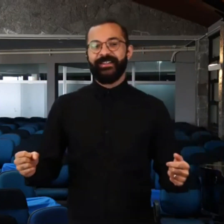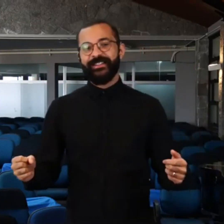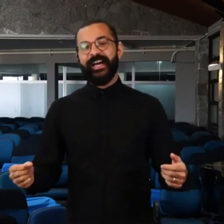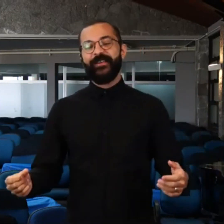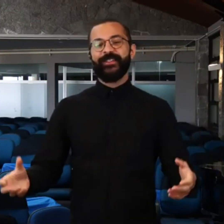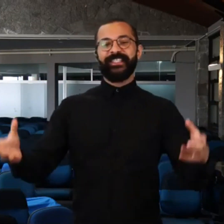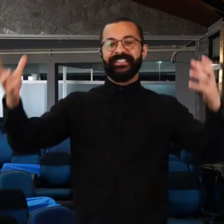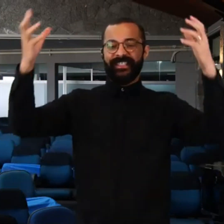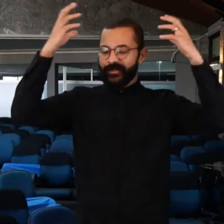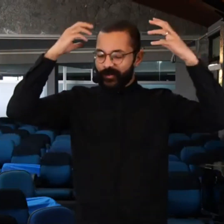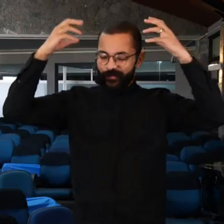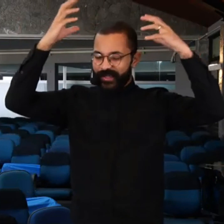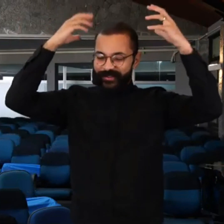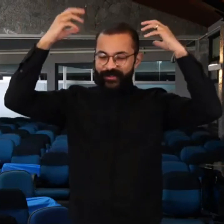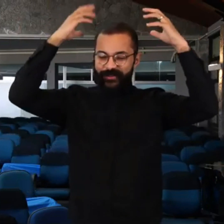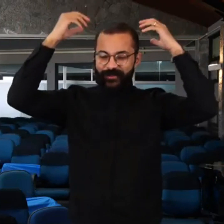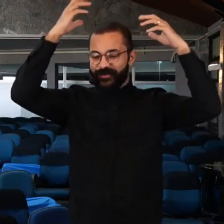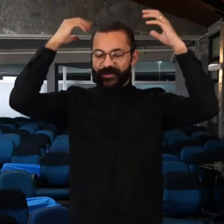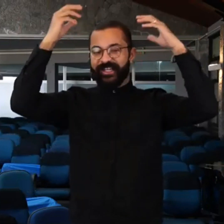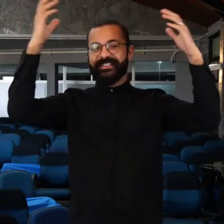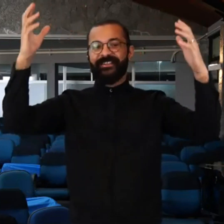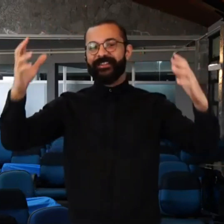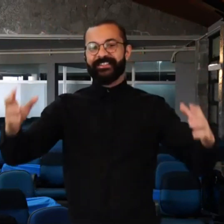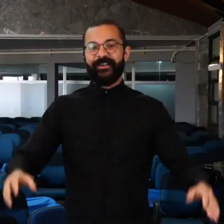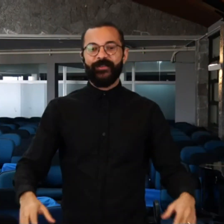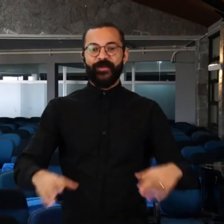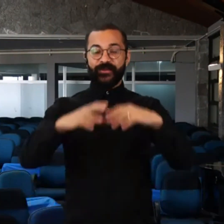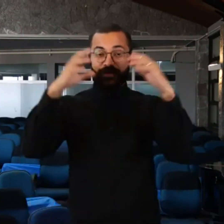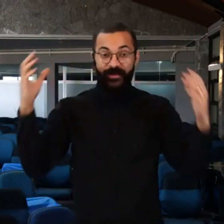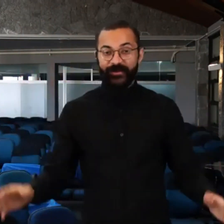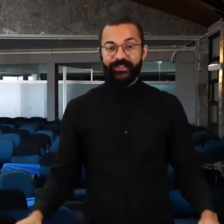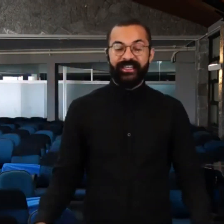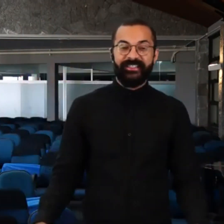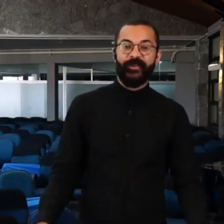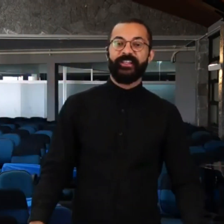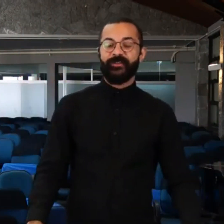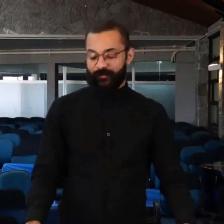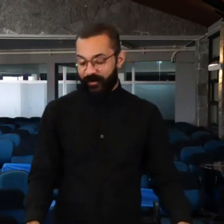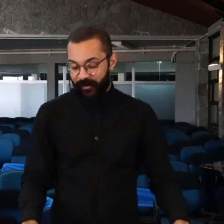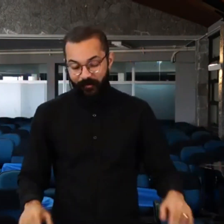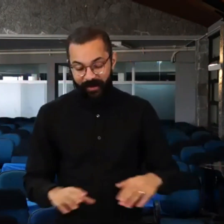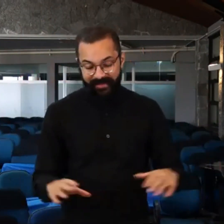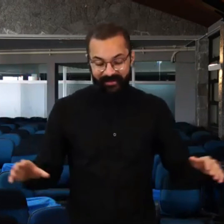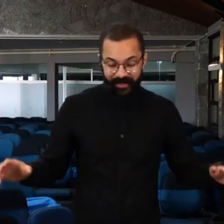Estava utilizando vestígios de oração que estavam no meu subconsciente, orando de forma completamente